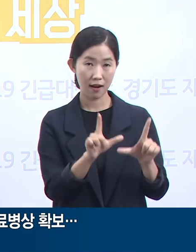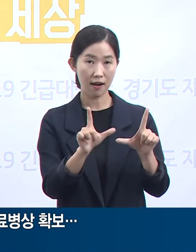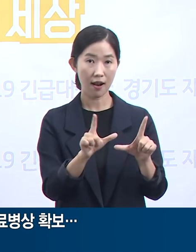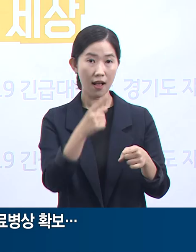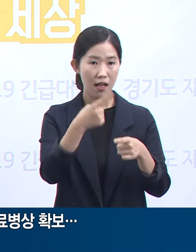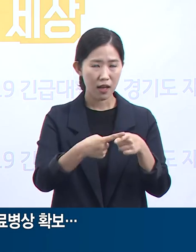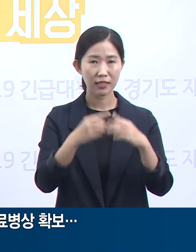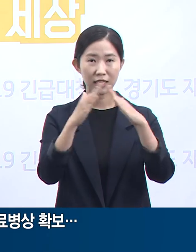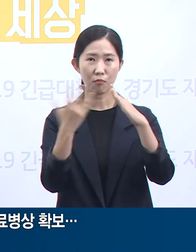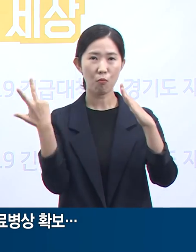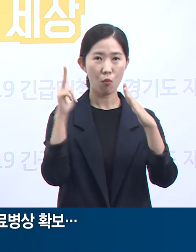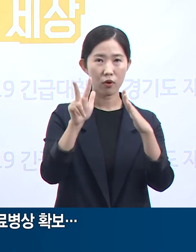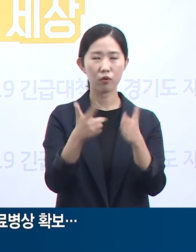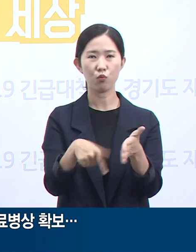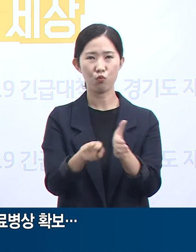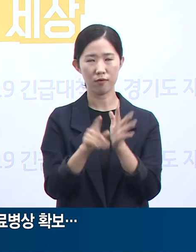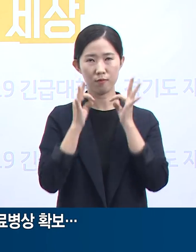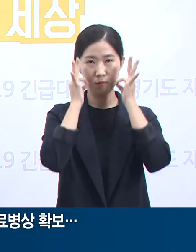노력을 다하겠습니다.